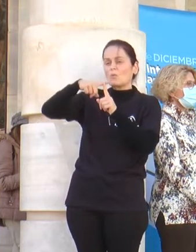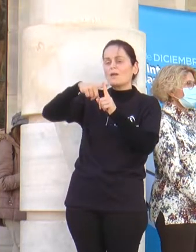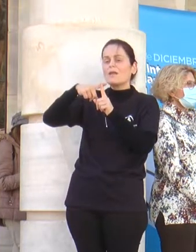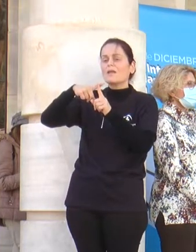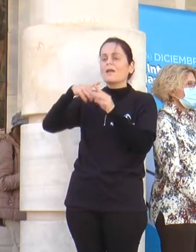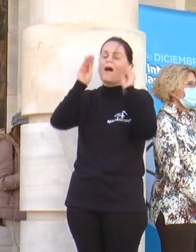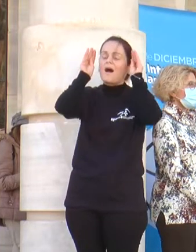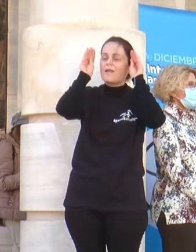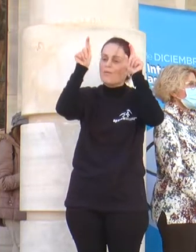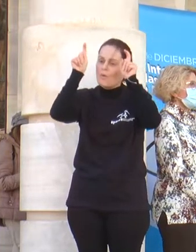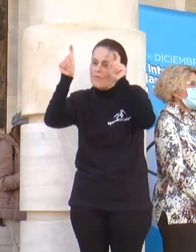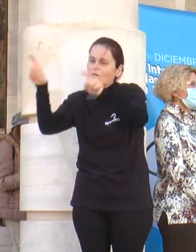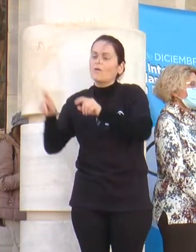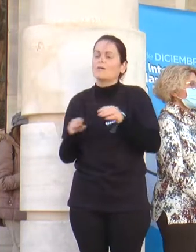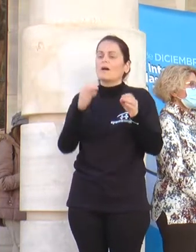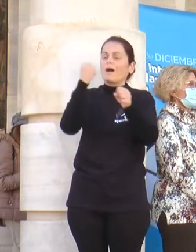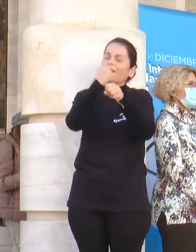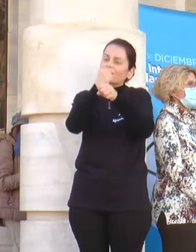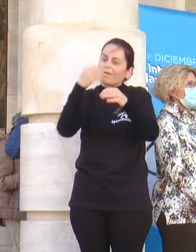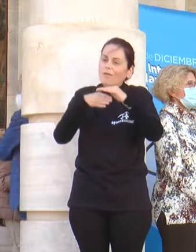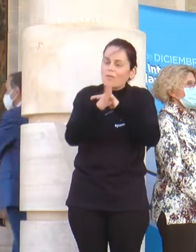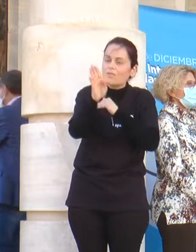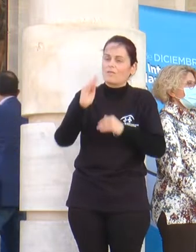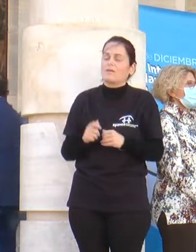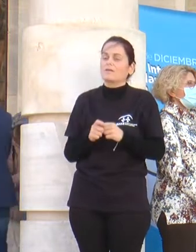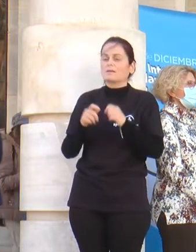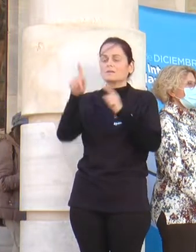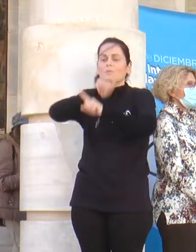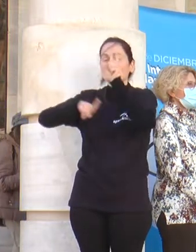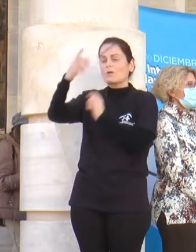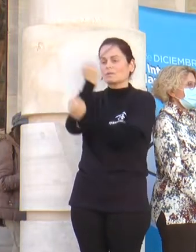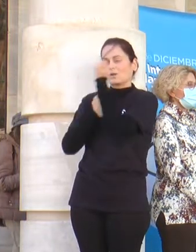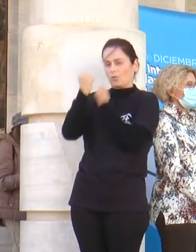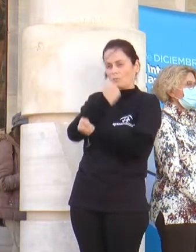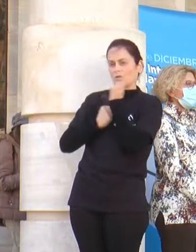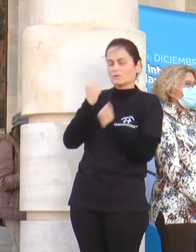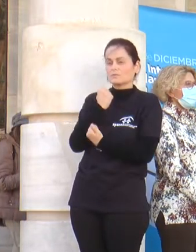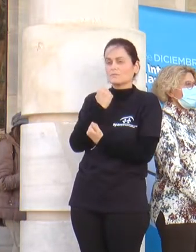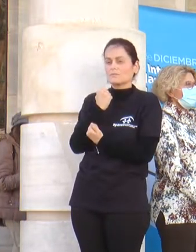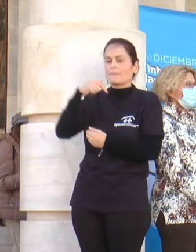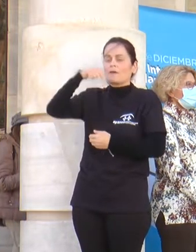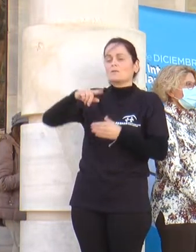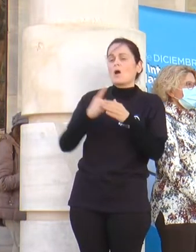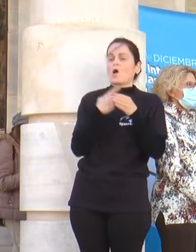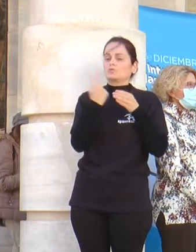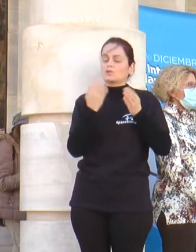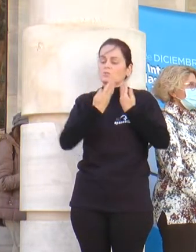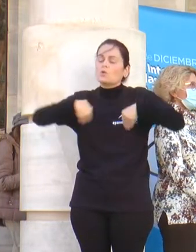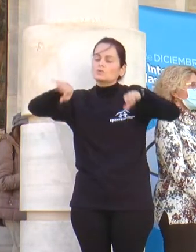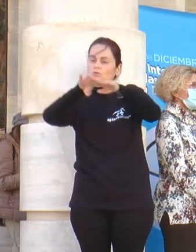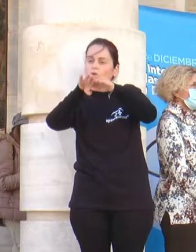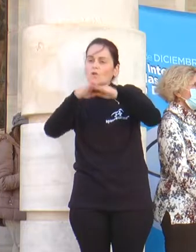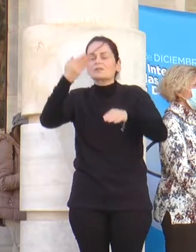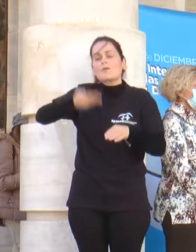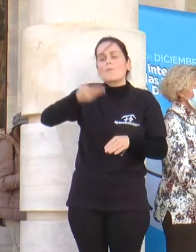sobre todo en el acceso a la educación, al mercado laboral y dificultades económicas. Desde Autismo Somos Todos creemos